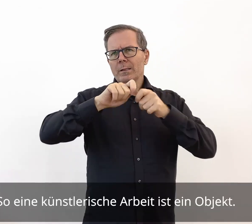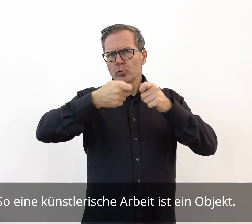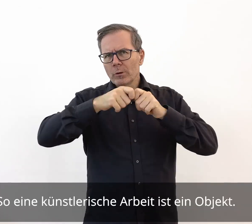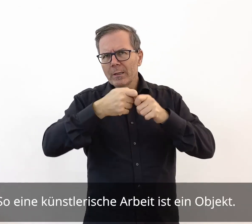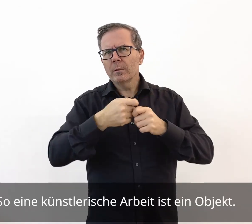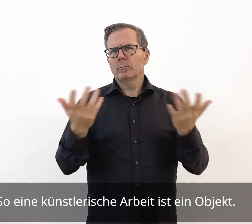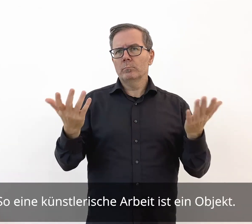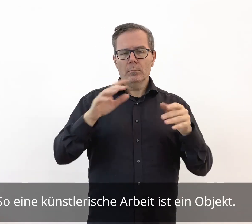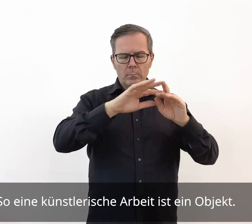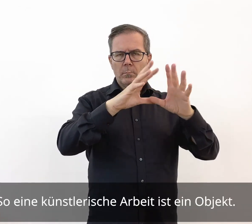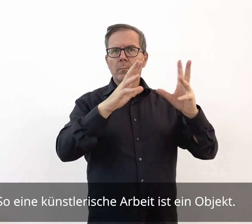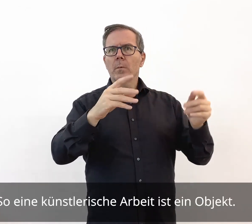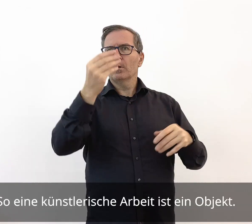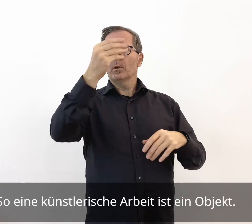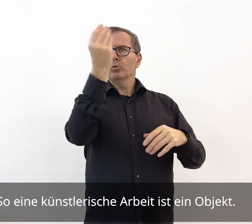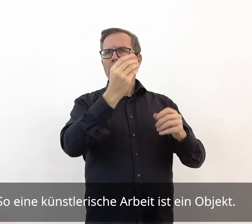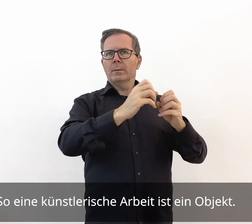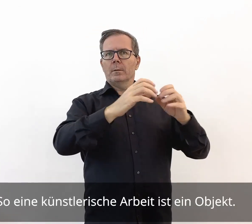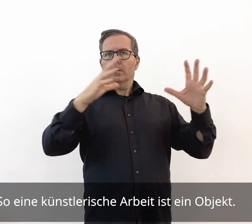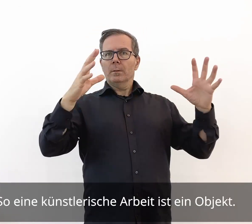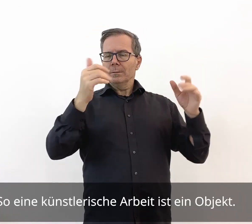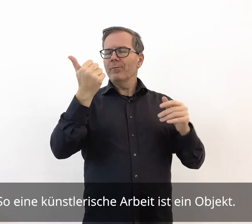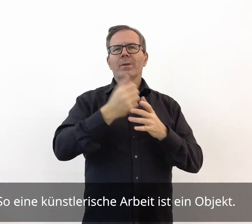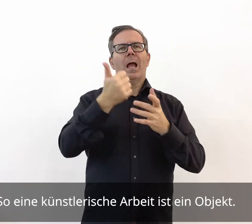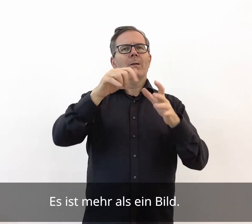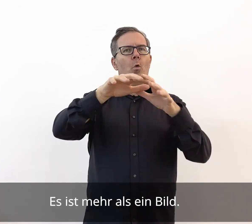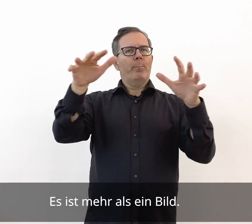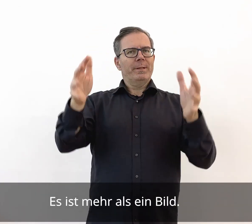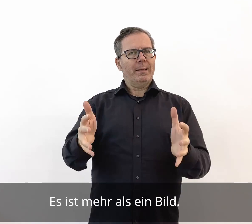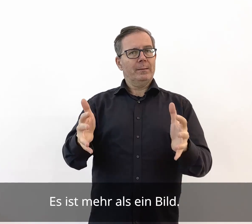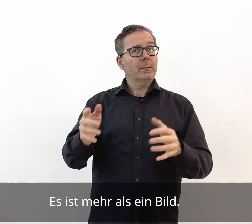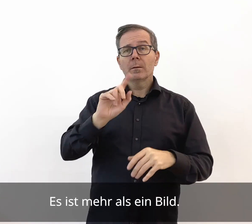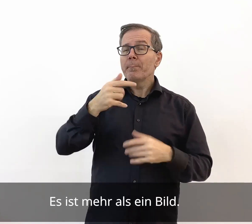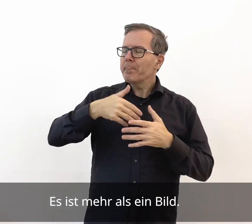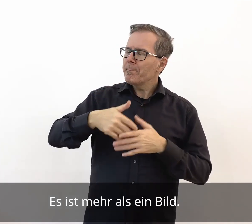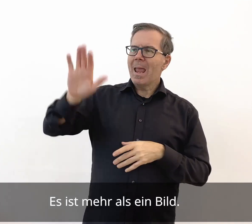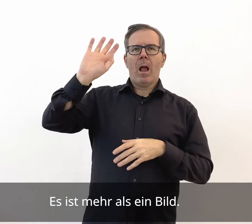So eine künstlerische Arbeit ist ein Objekt. Es ist mehr als ein Bild.